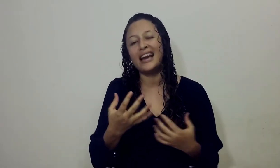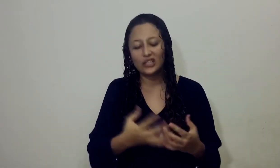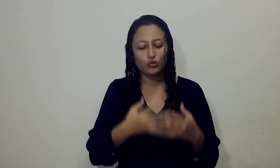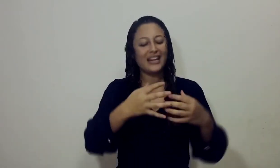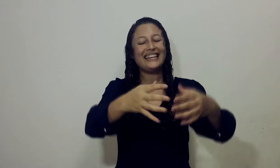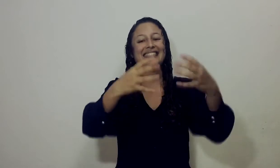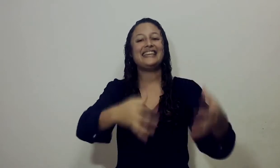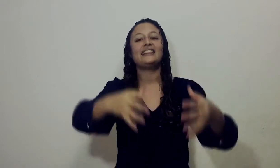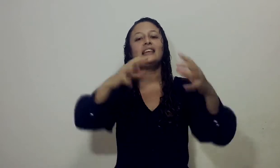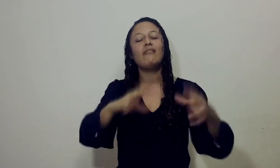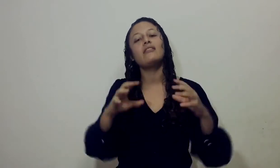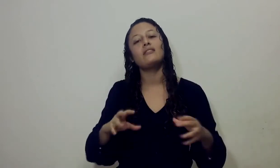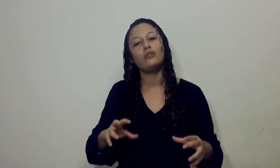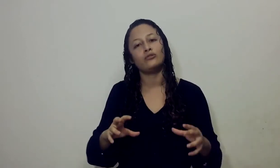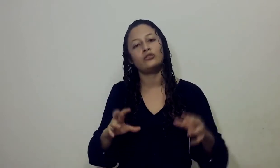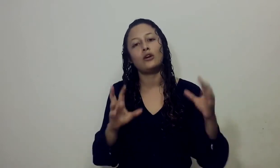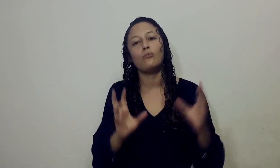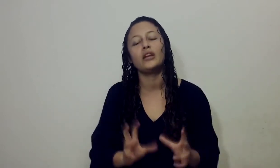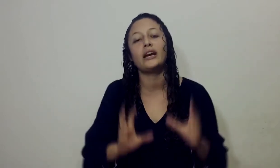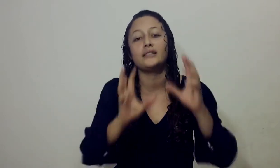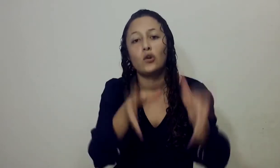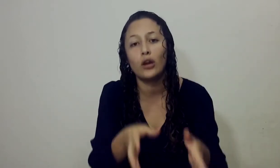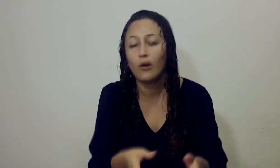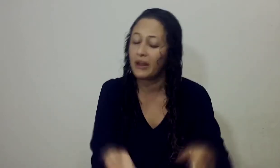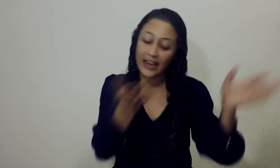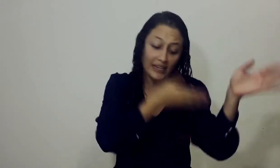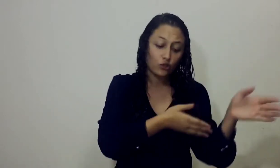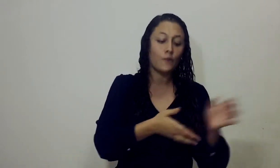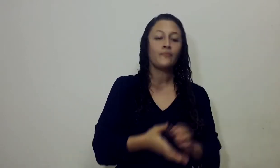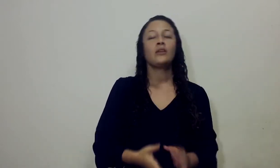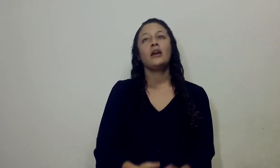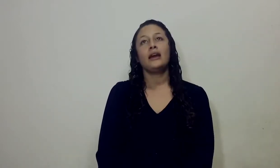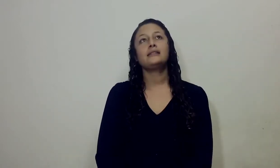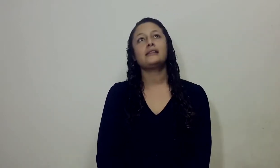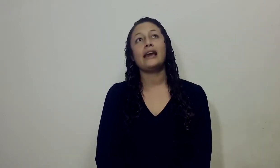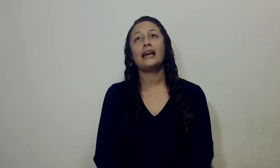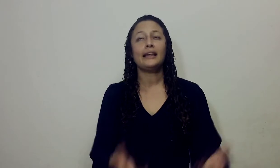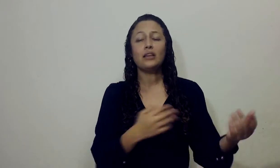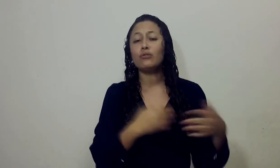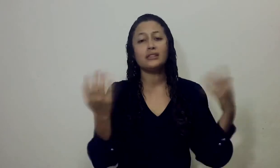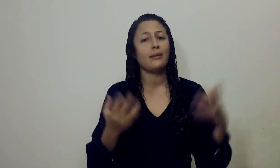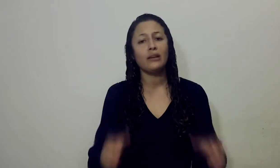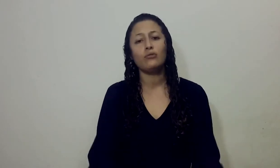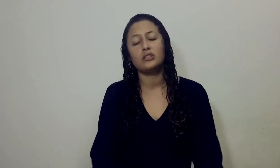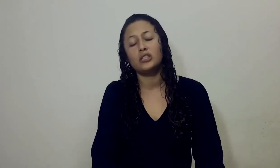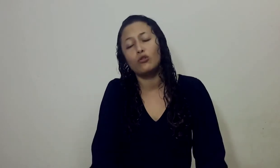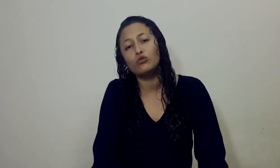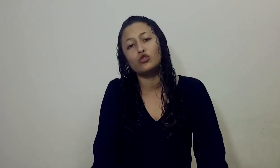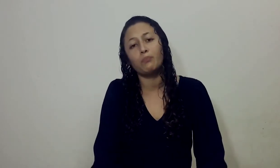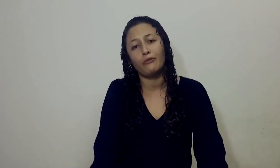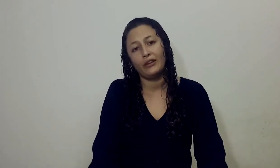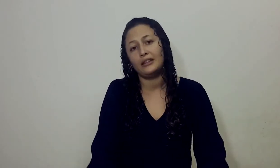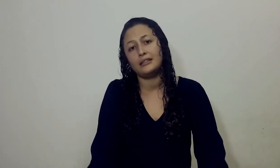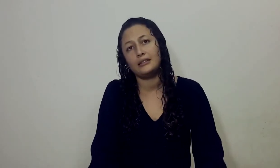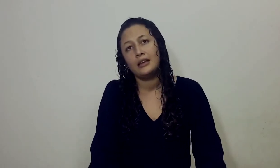profecía es una iniciativa de Dios De comunicarse con el hombre De hecho En el Antiguo Testamento existieron